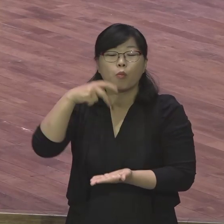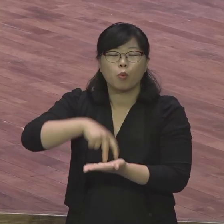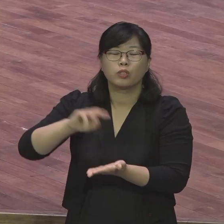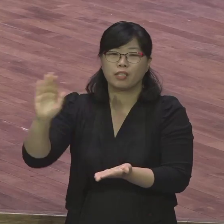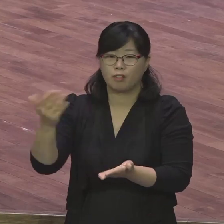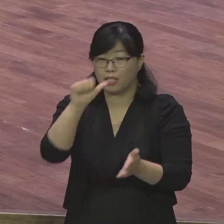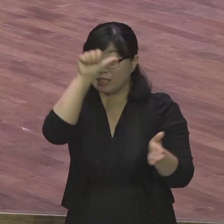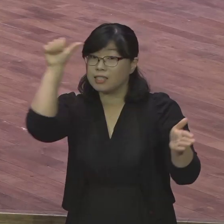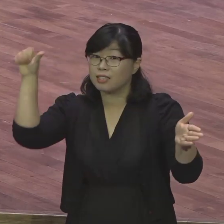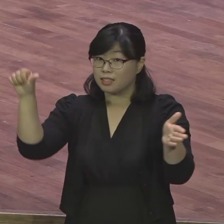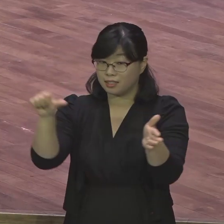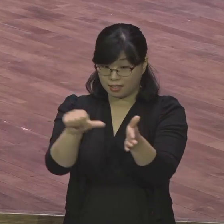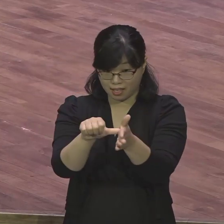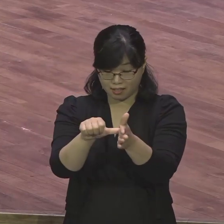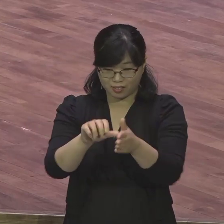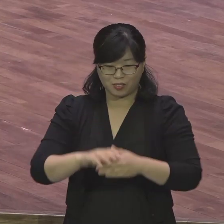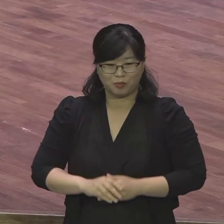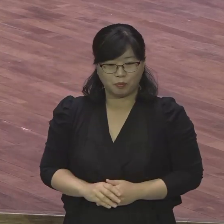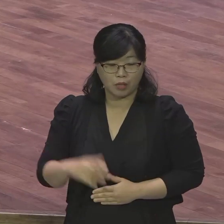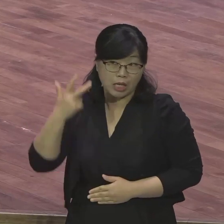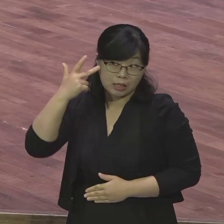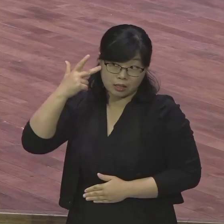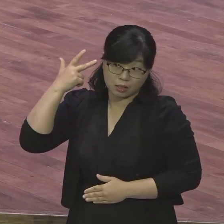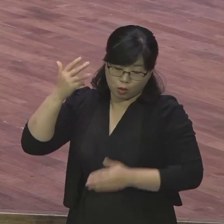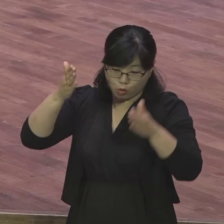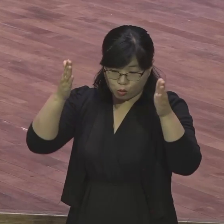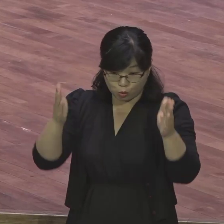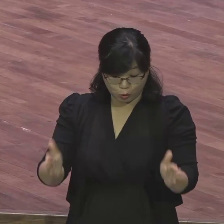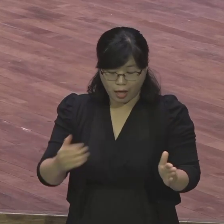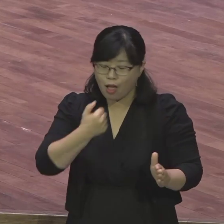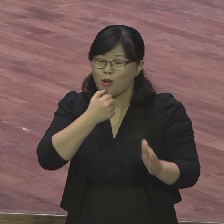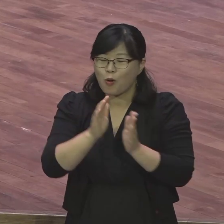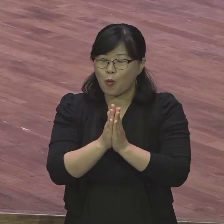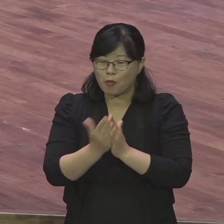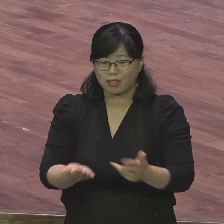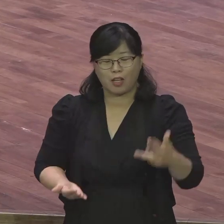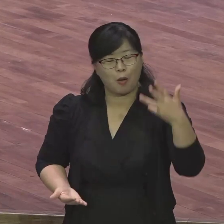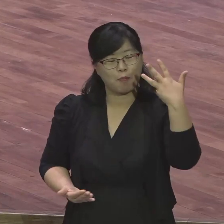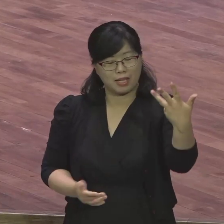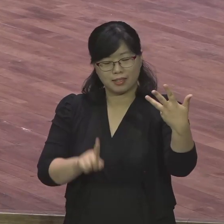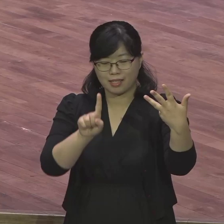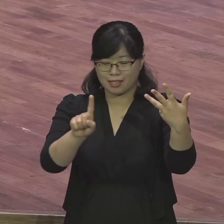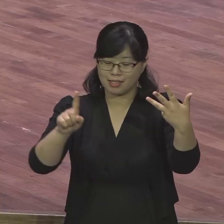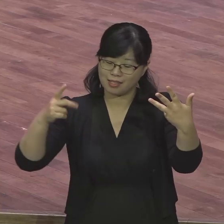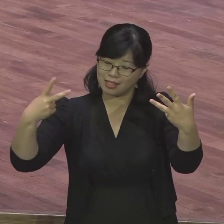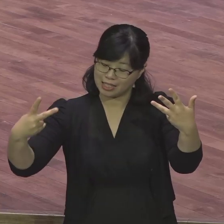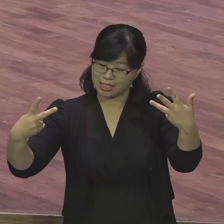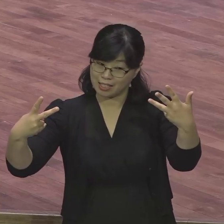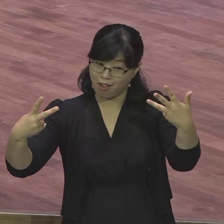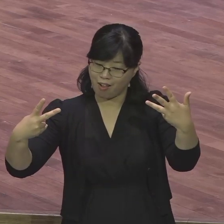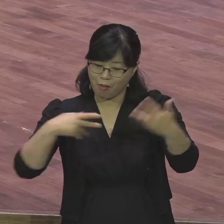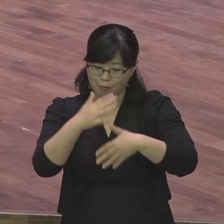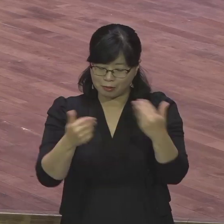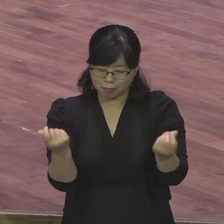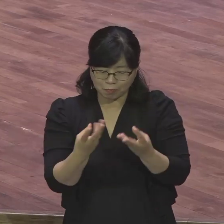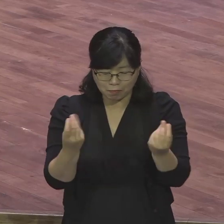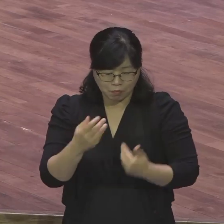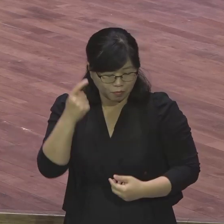동안에 제가 로마스 8장 1질로 2절 말씀을 묵상하면서 암송하면서 하루를